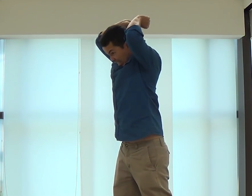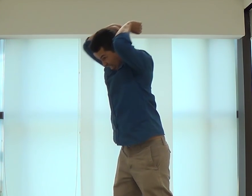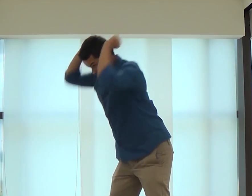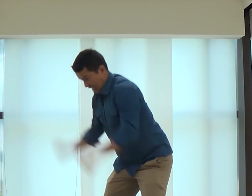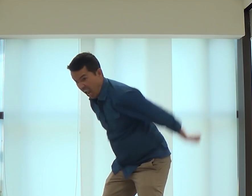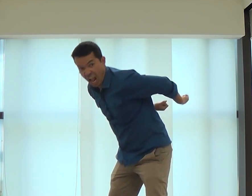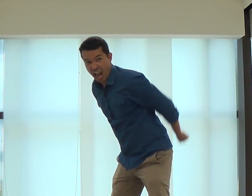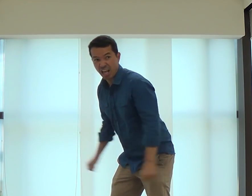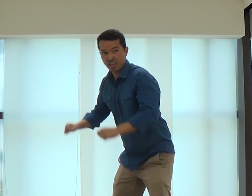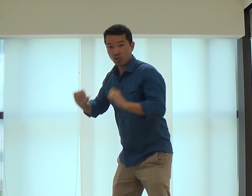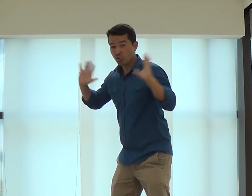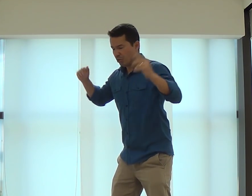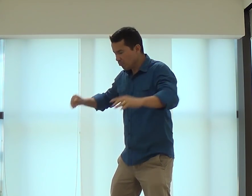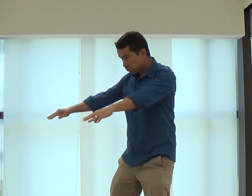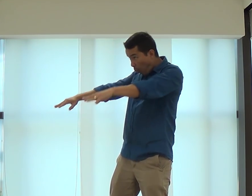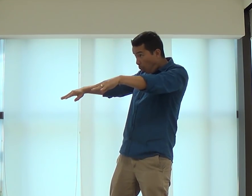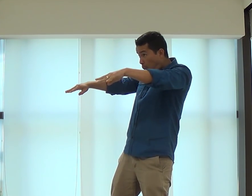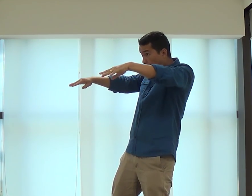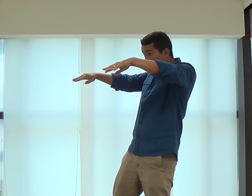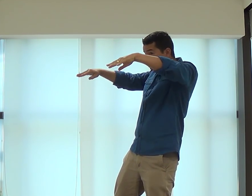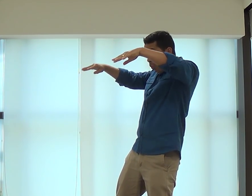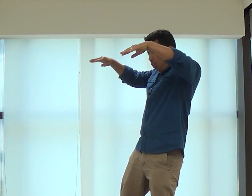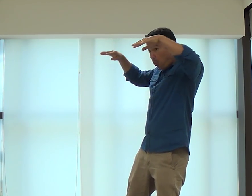E Deus vai revelar. Tudo isso.